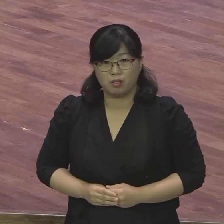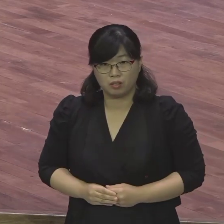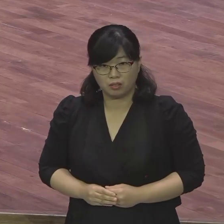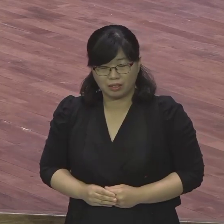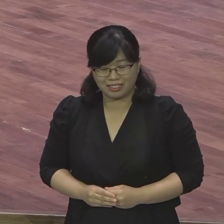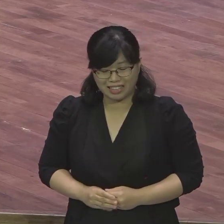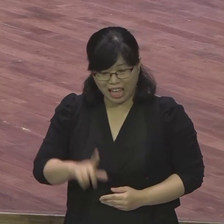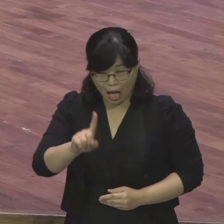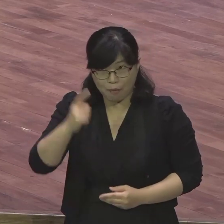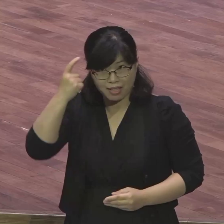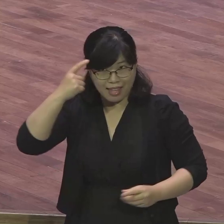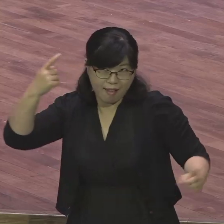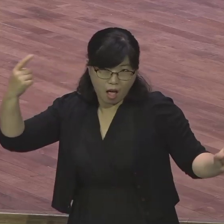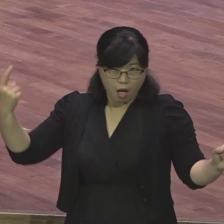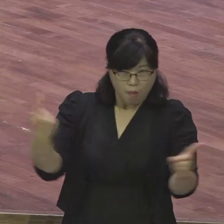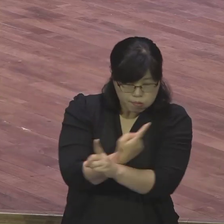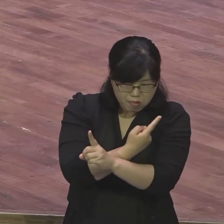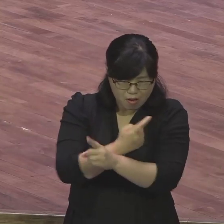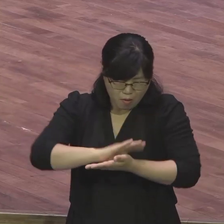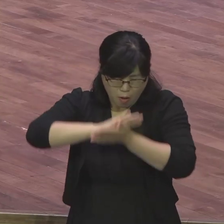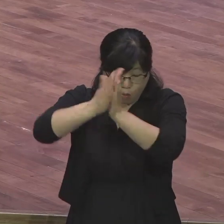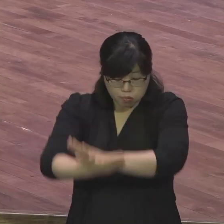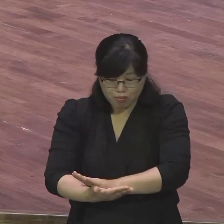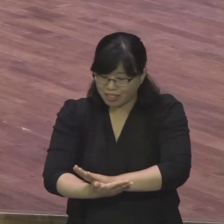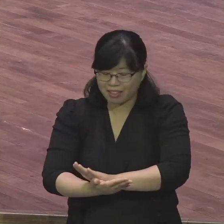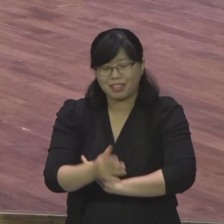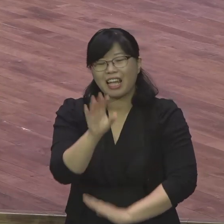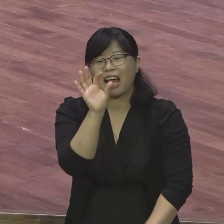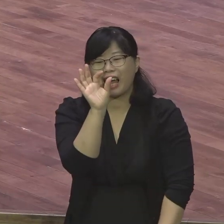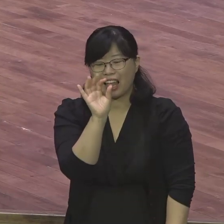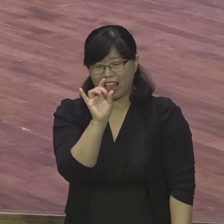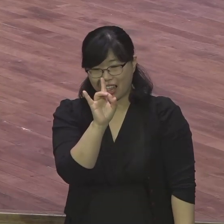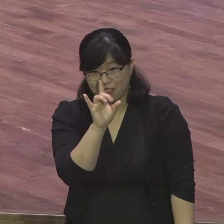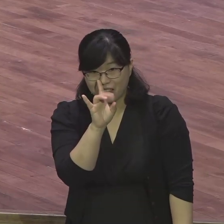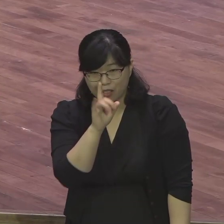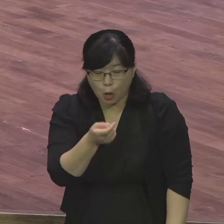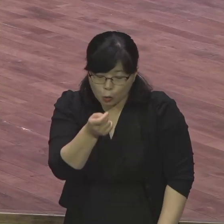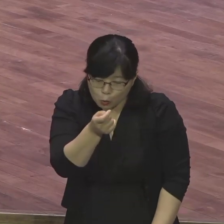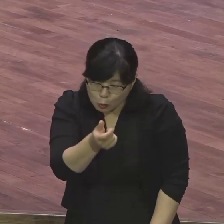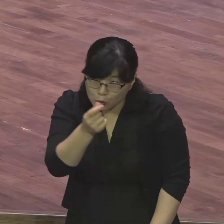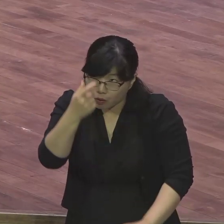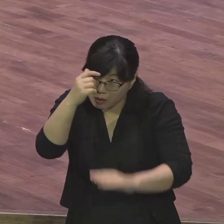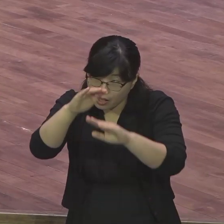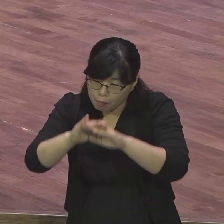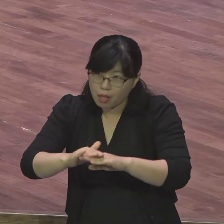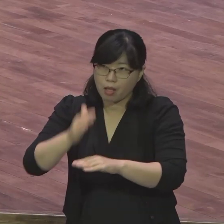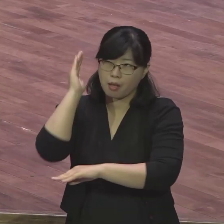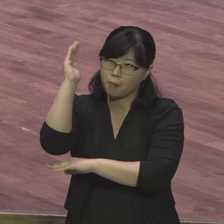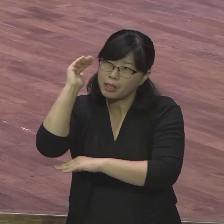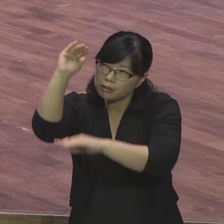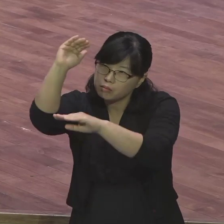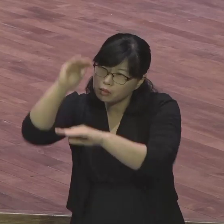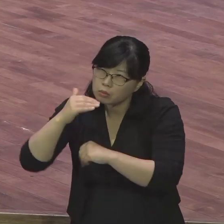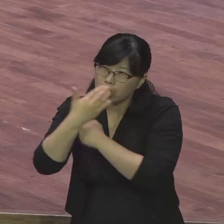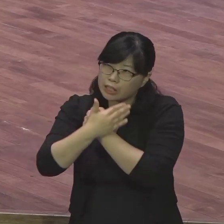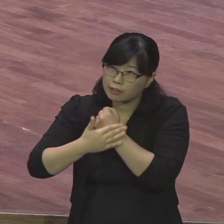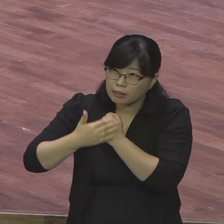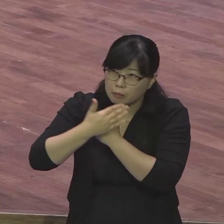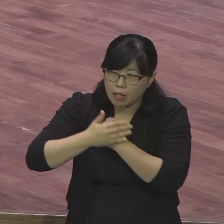한방이 안되니까 조금씩 조금씩 하나씩 하나씩 그렇게 털을 벗기세요. 예털을 옛날에 받은 상처들 가난했던